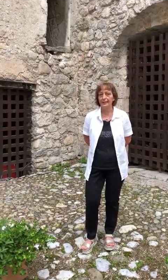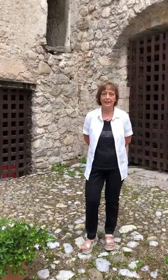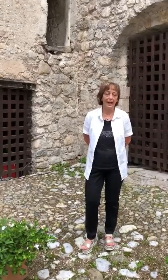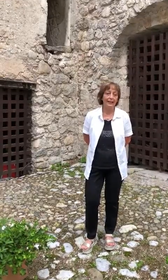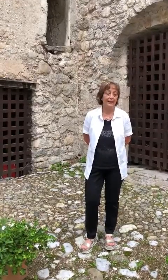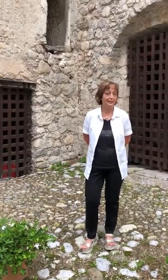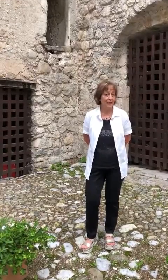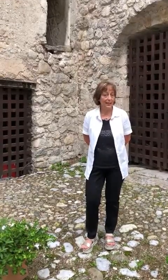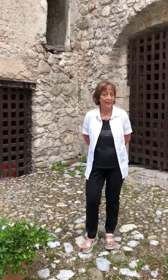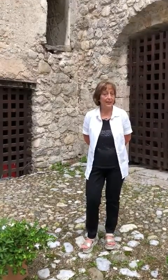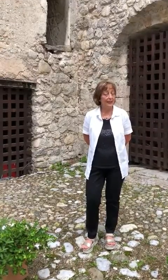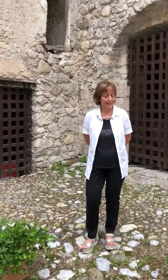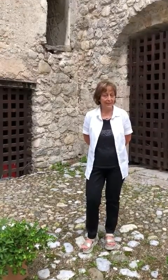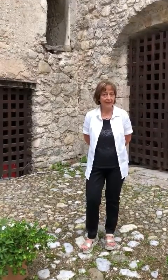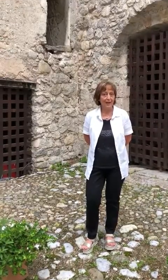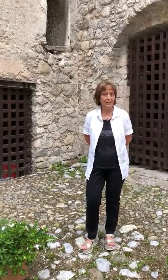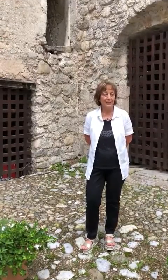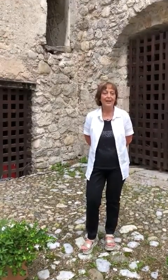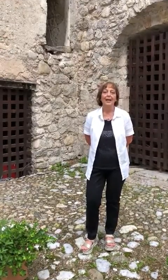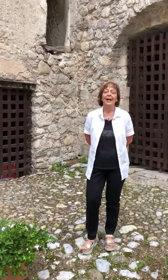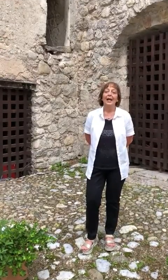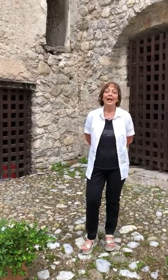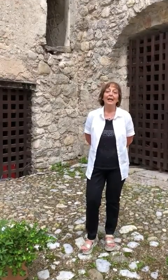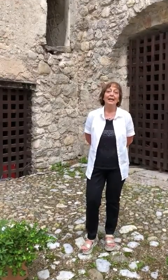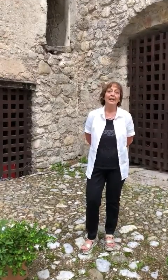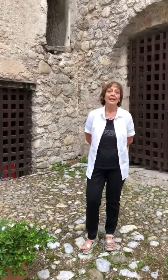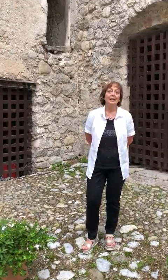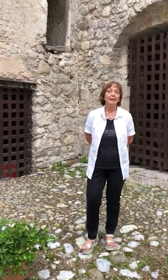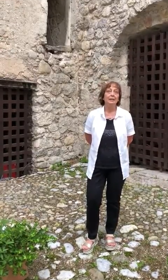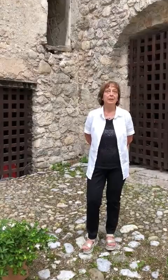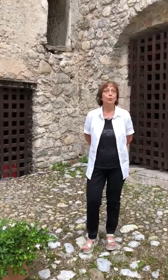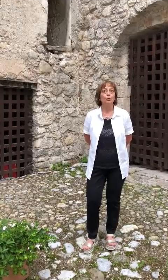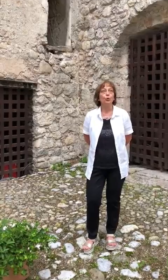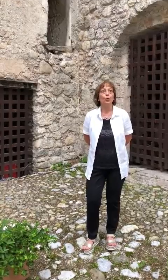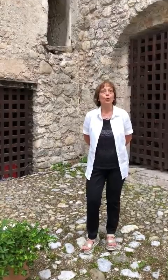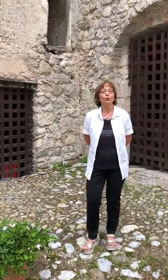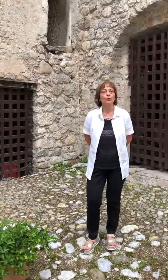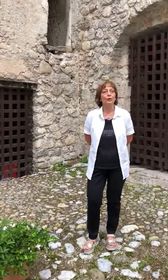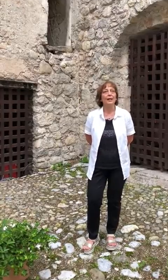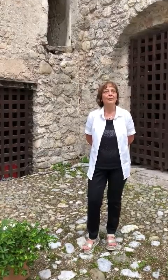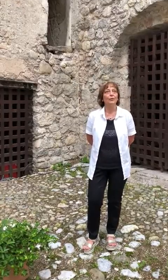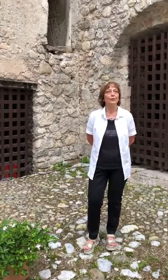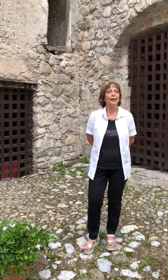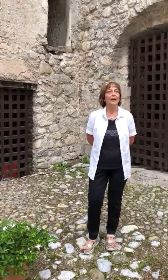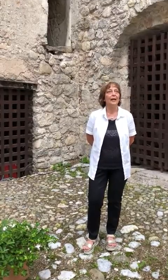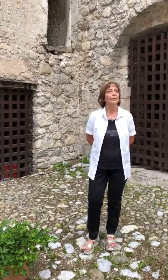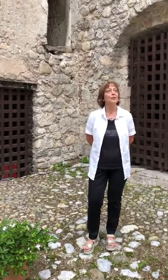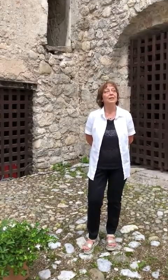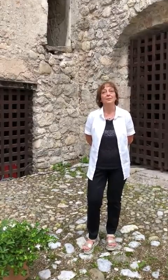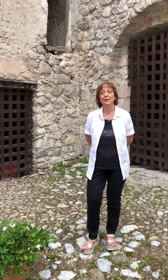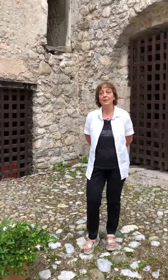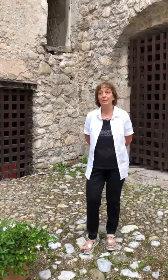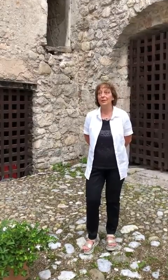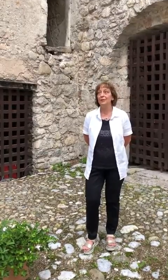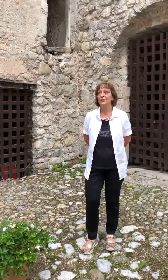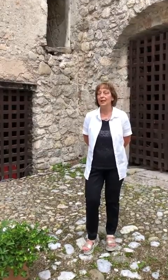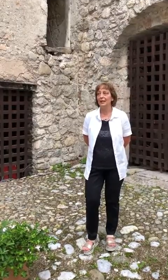il grana, il miele, le grappe, e tutto contornato da questa magnifica